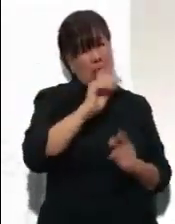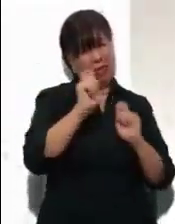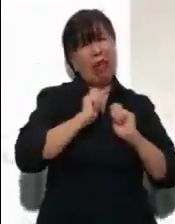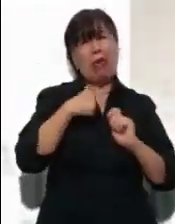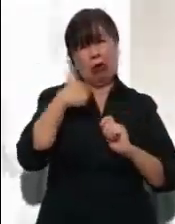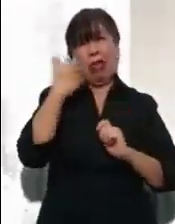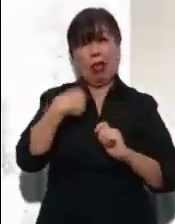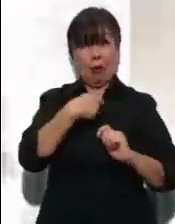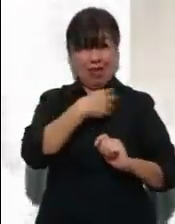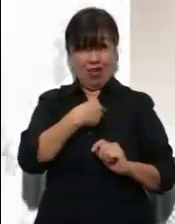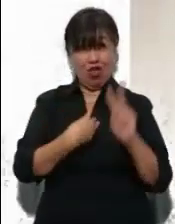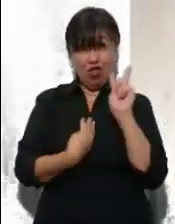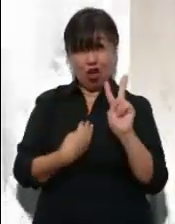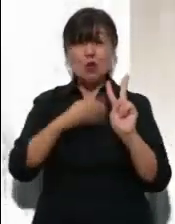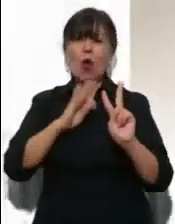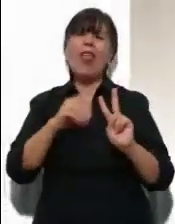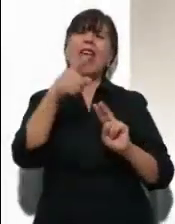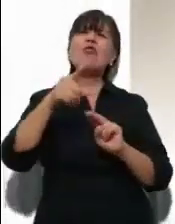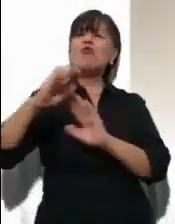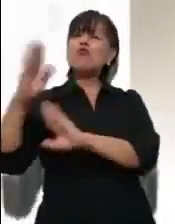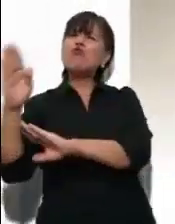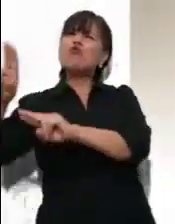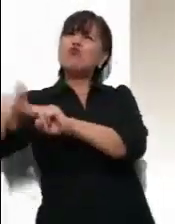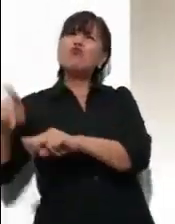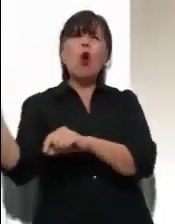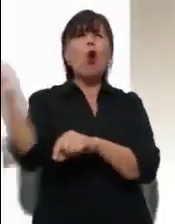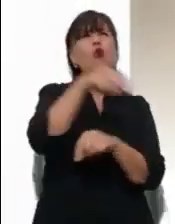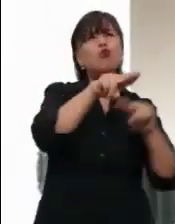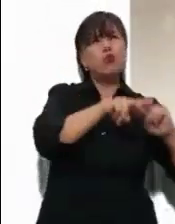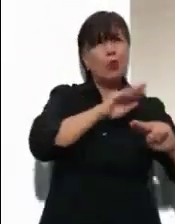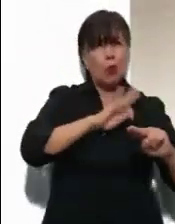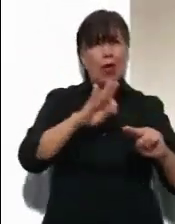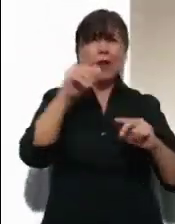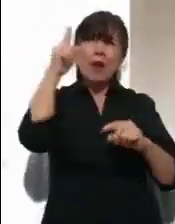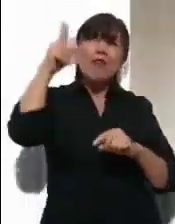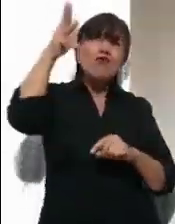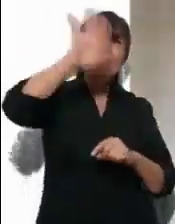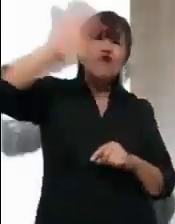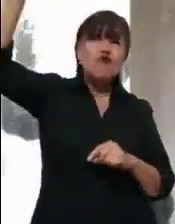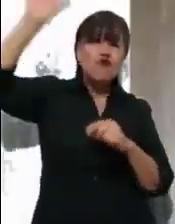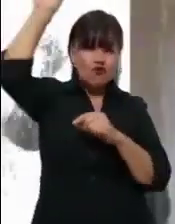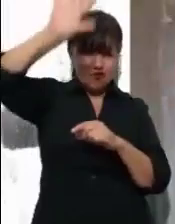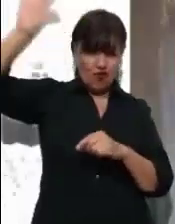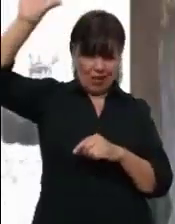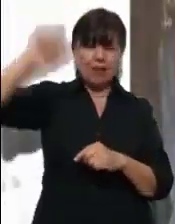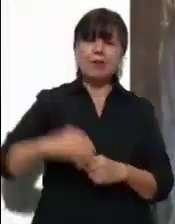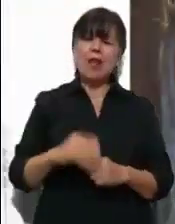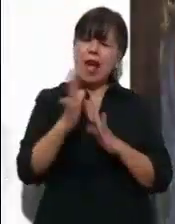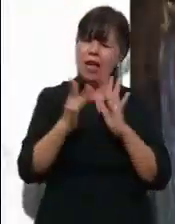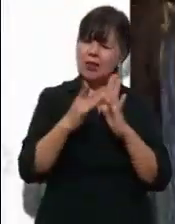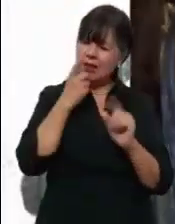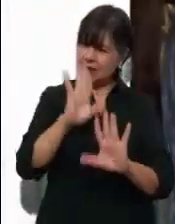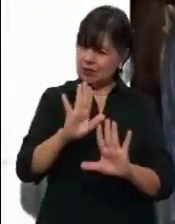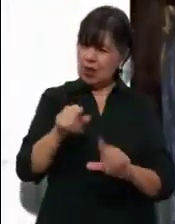hijos míos se sienten uno a tu derecha y el otro a tu izquierda en tu reino. Pero Jesús replicó, no saben